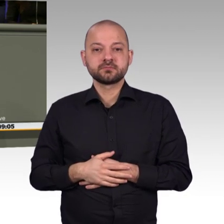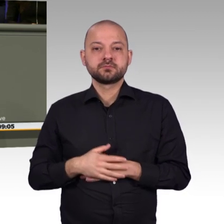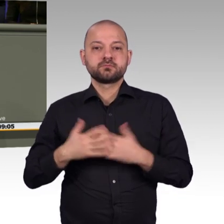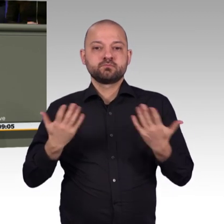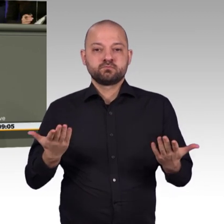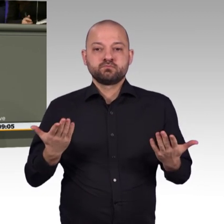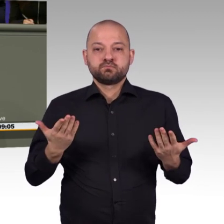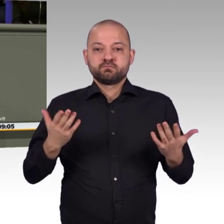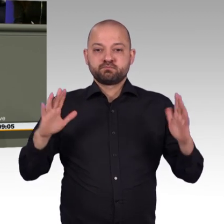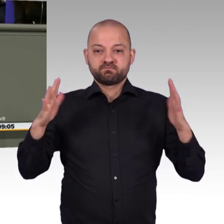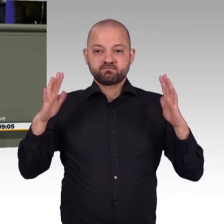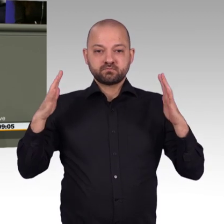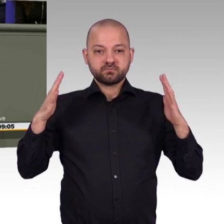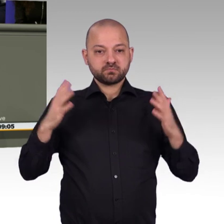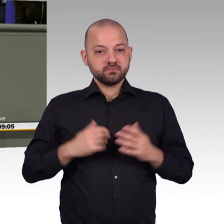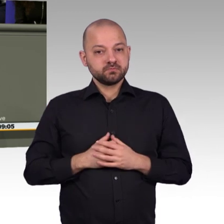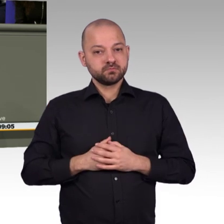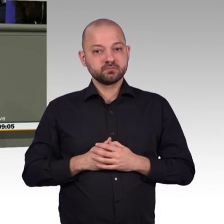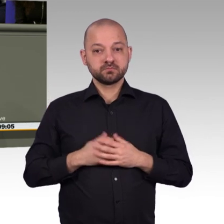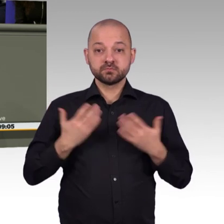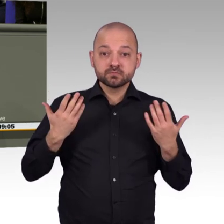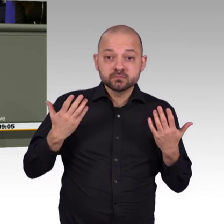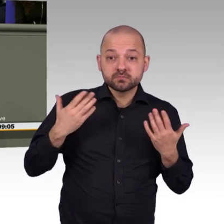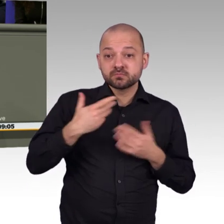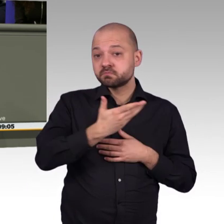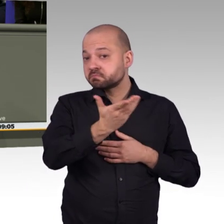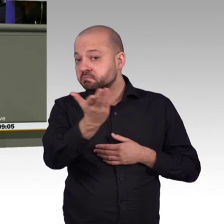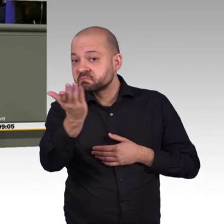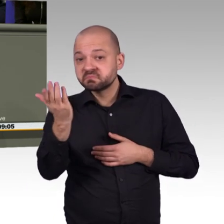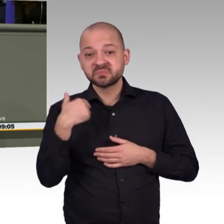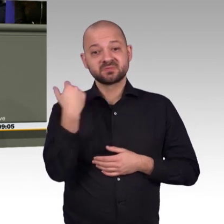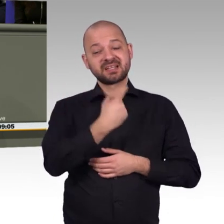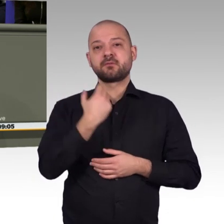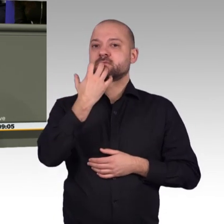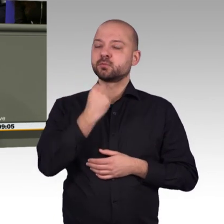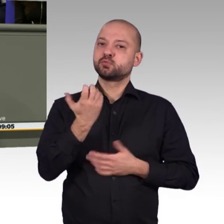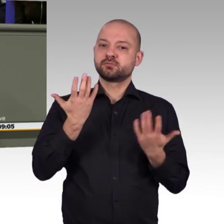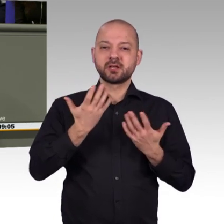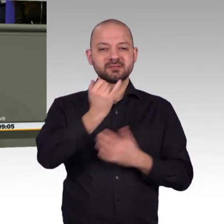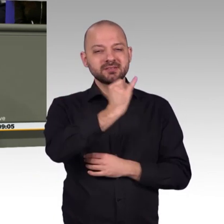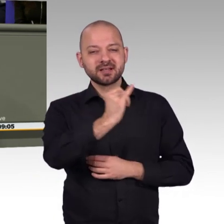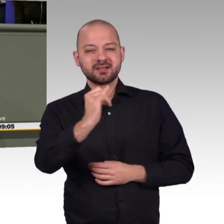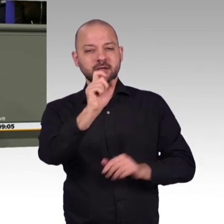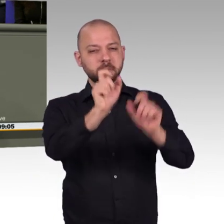allem verantwortungsvoll mit den Risiken umzugehen. Und dafür braucht es zuallererst digitale Bildung, auch und gerade in unseren Schulen.